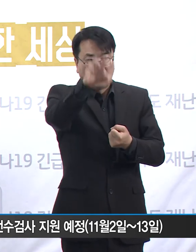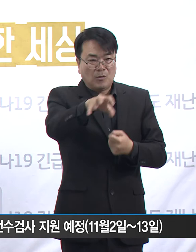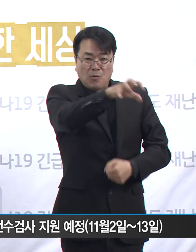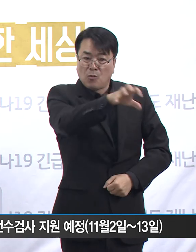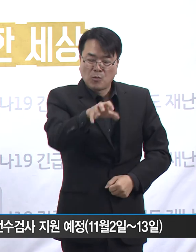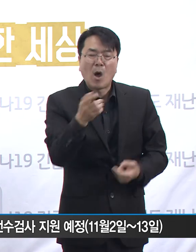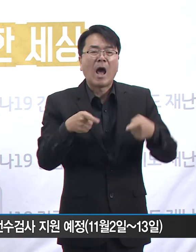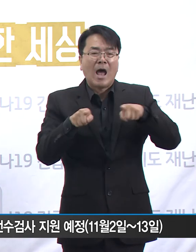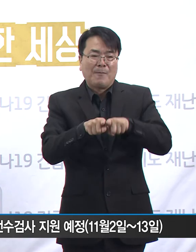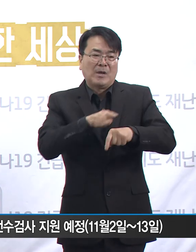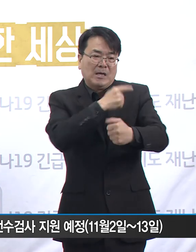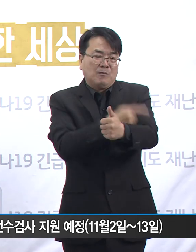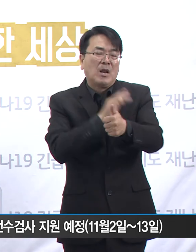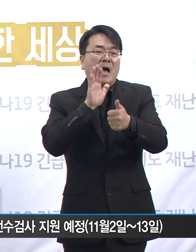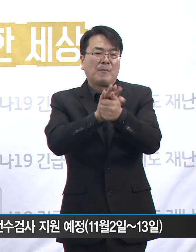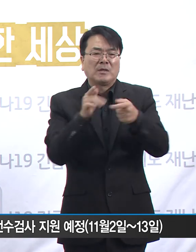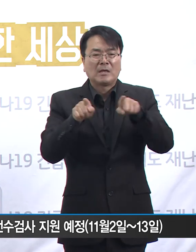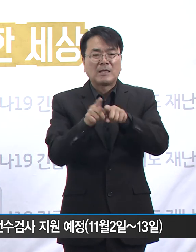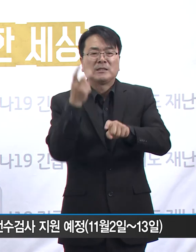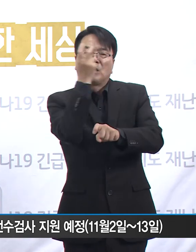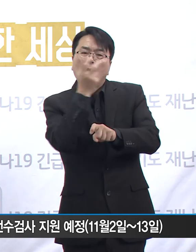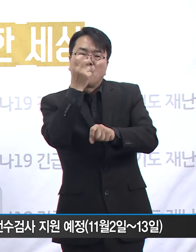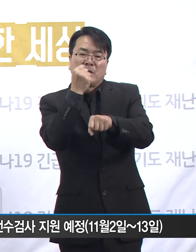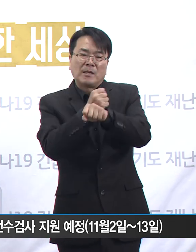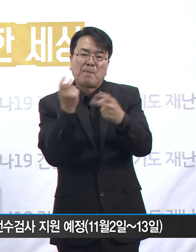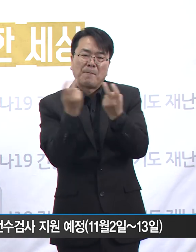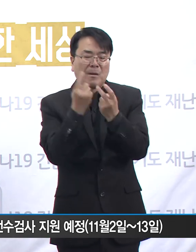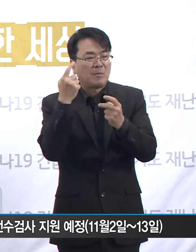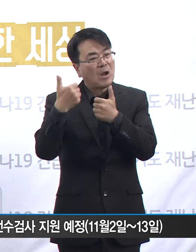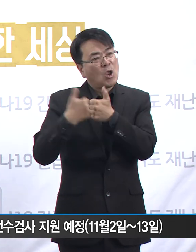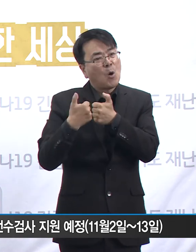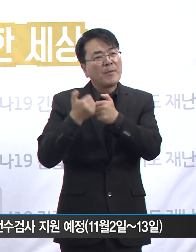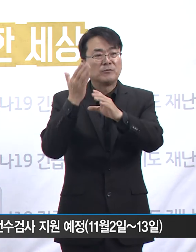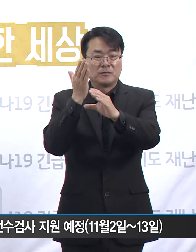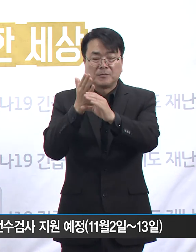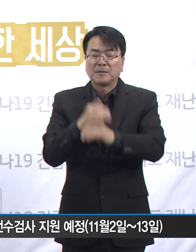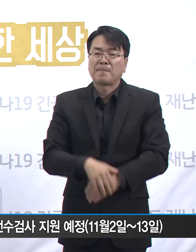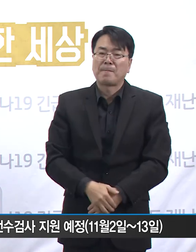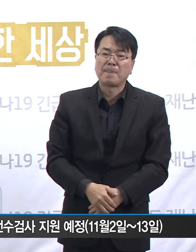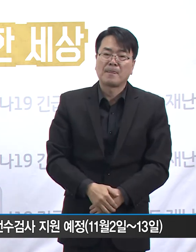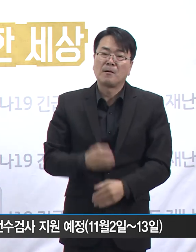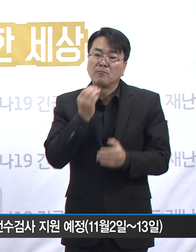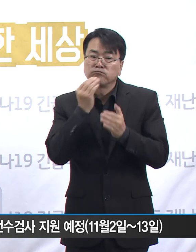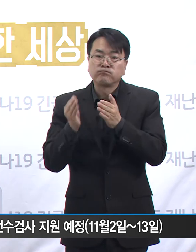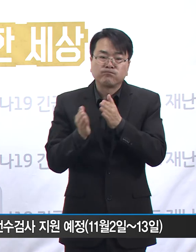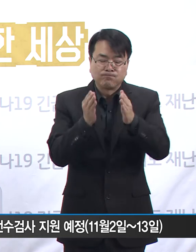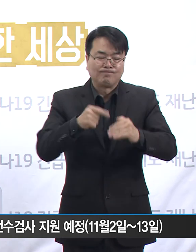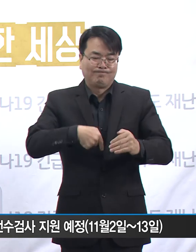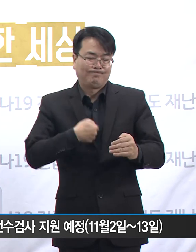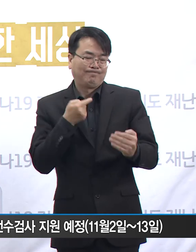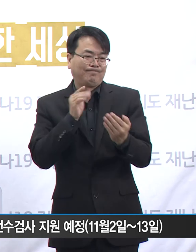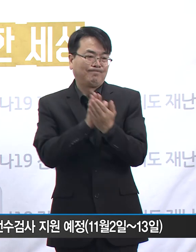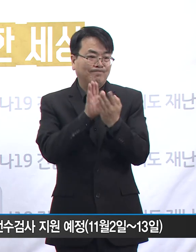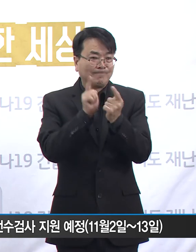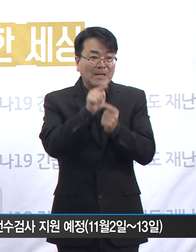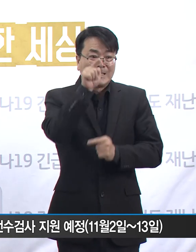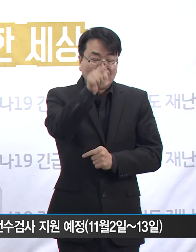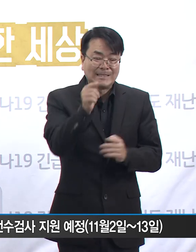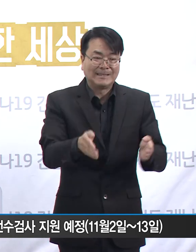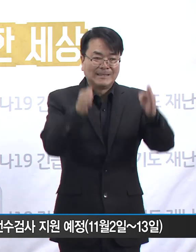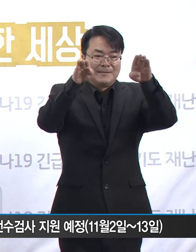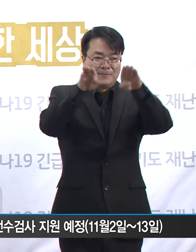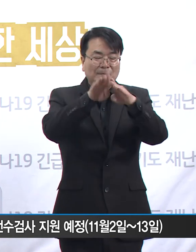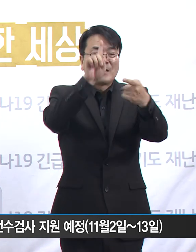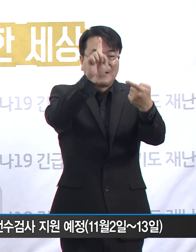지자체 합동으로 점검하는 방안을 협의하고 있습니다. 아울러 경기도 자체적으로도 이러한 시설에 대하여